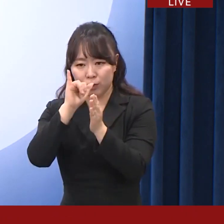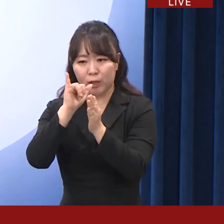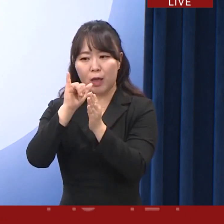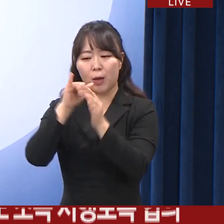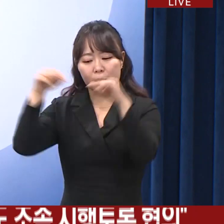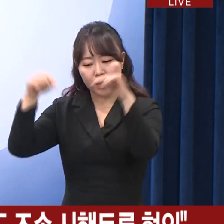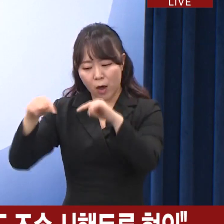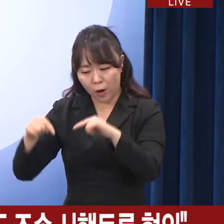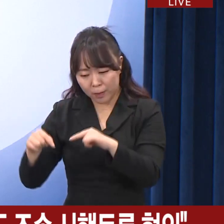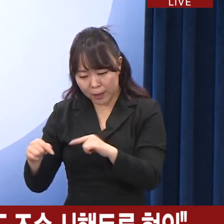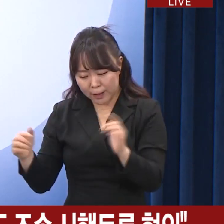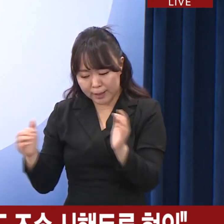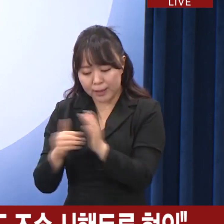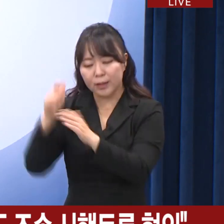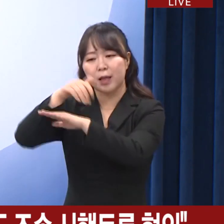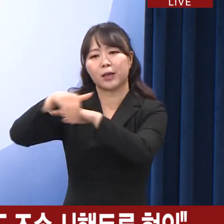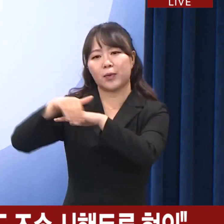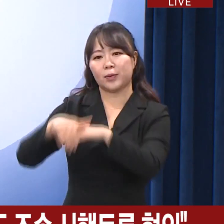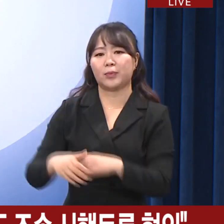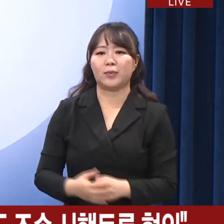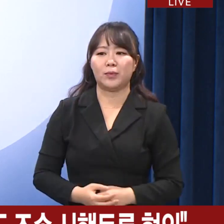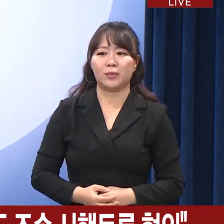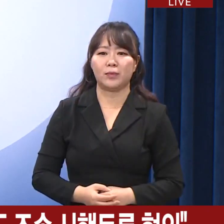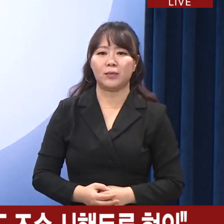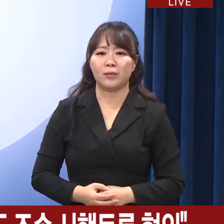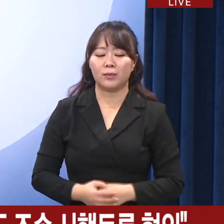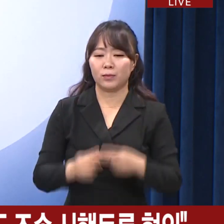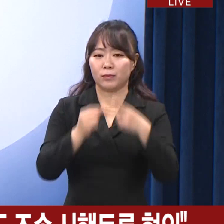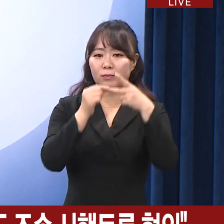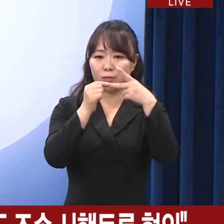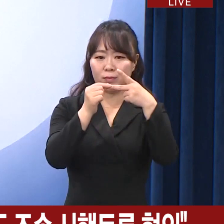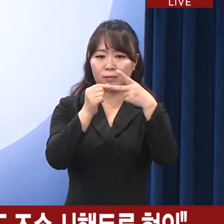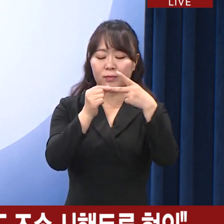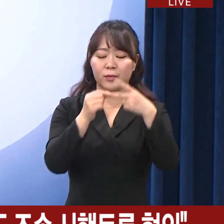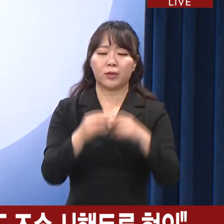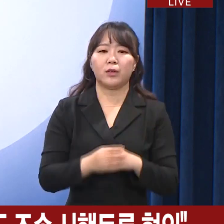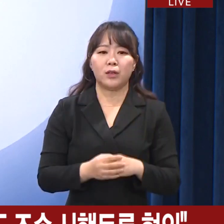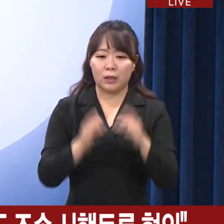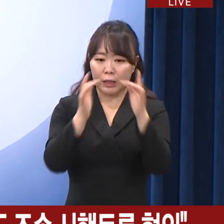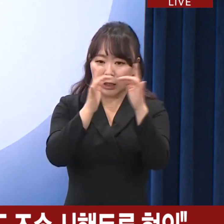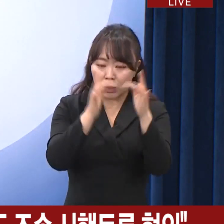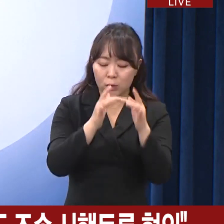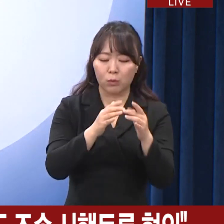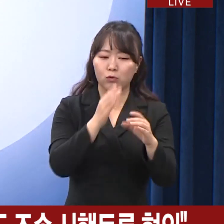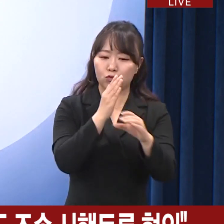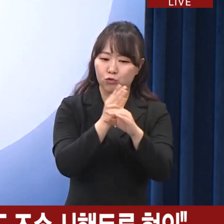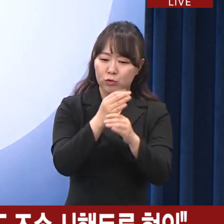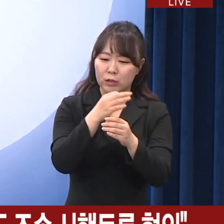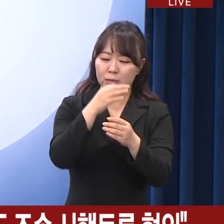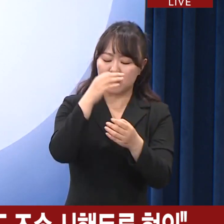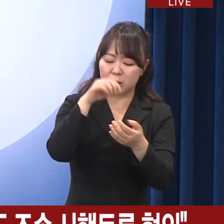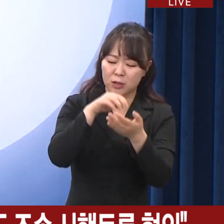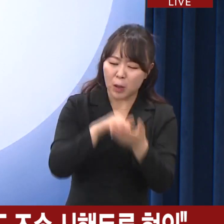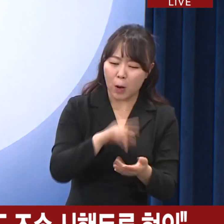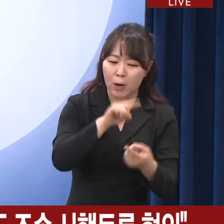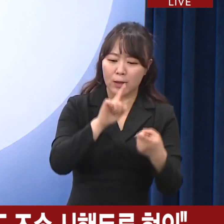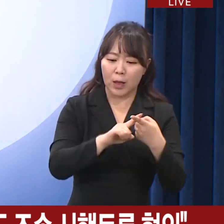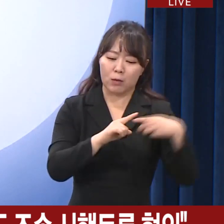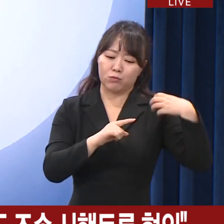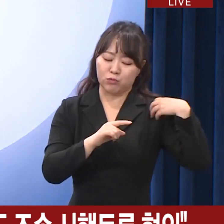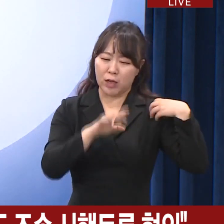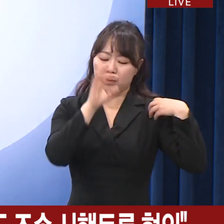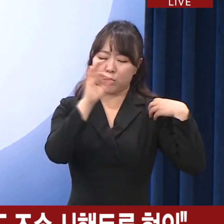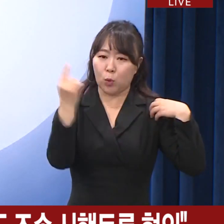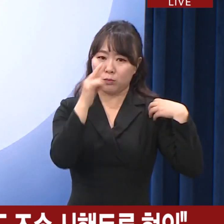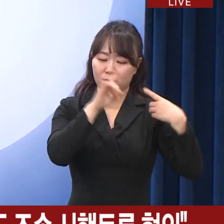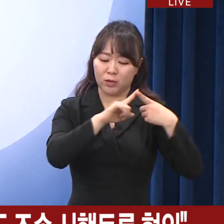회비를 마무리할 계획입니다. 두 번째로 데이터 중소량 이용자의 요금 부담을